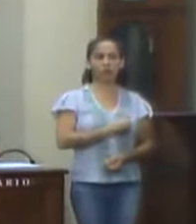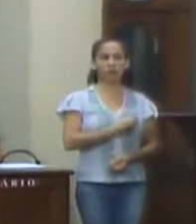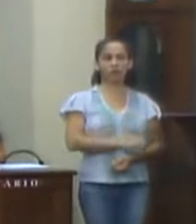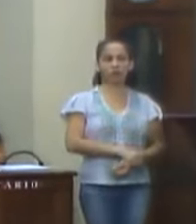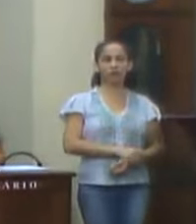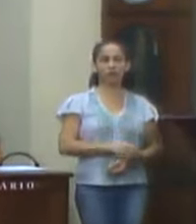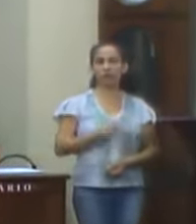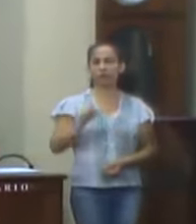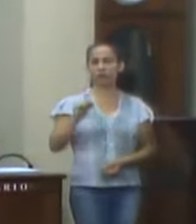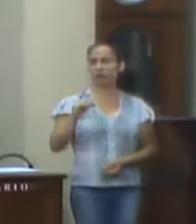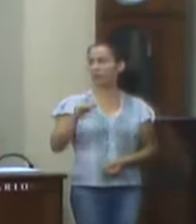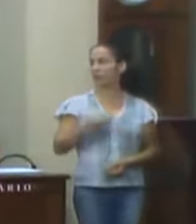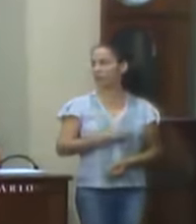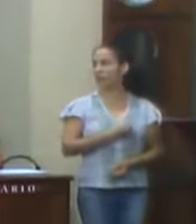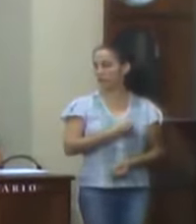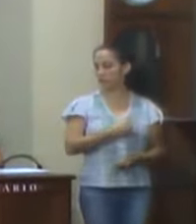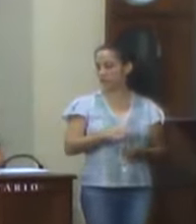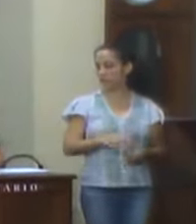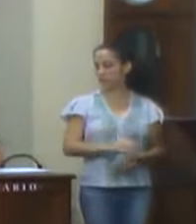casa.